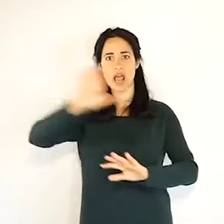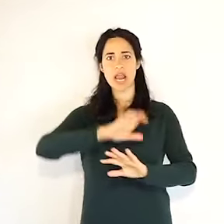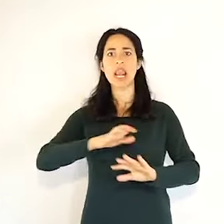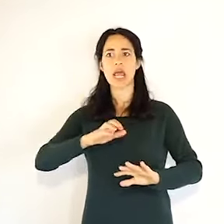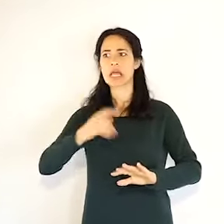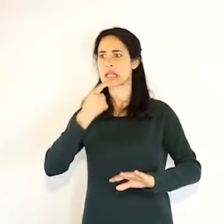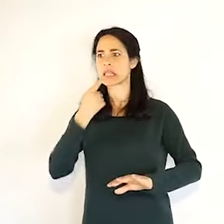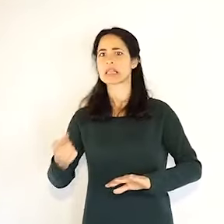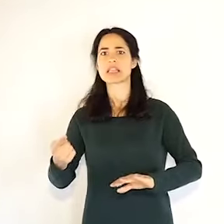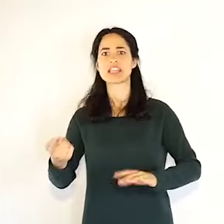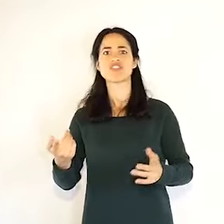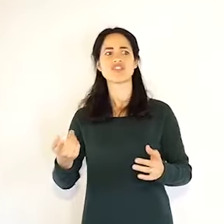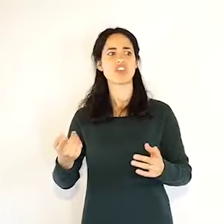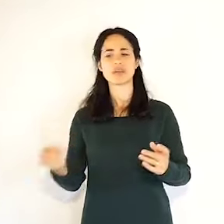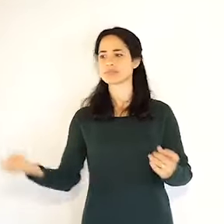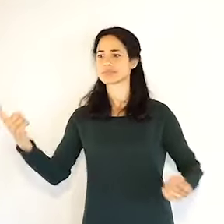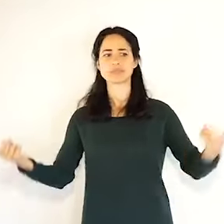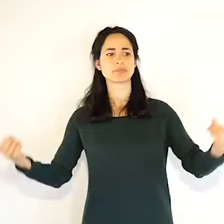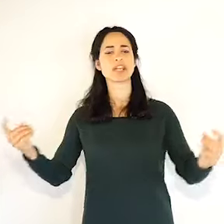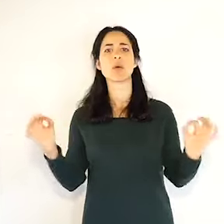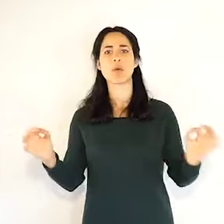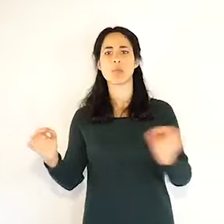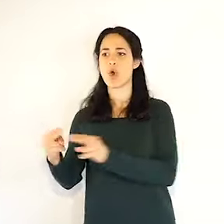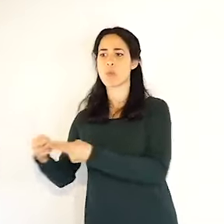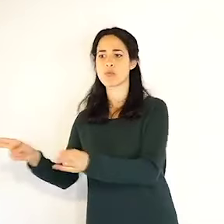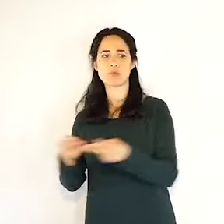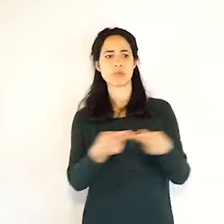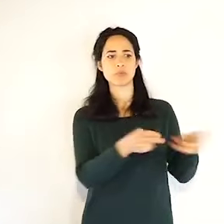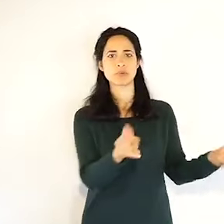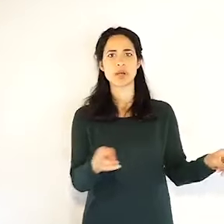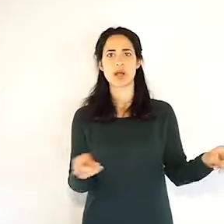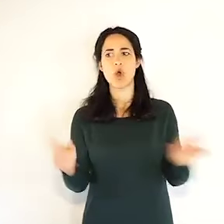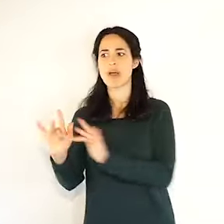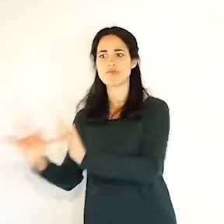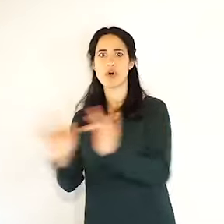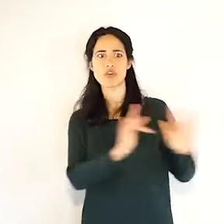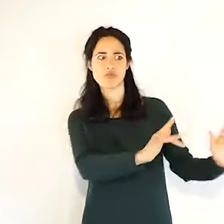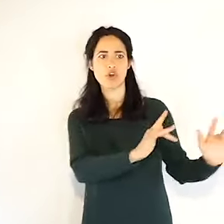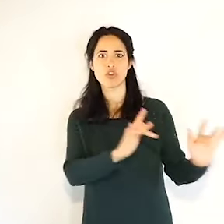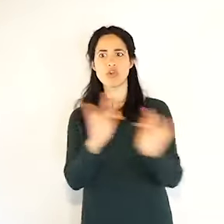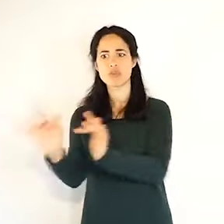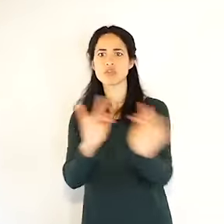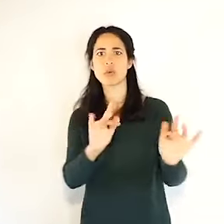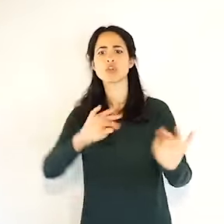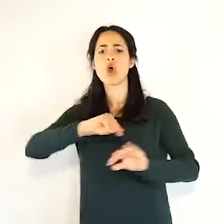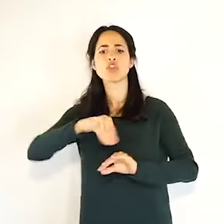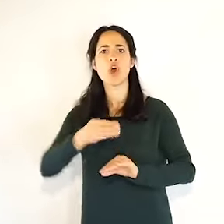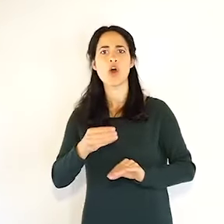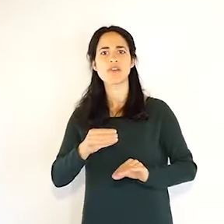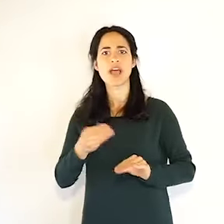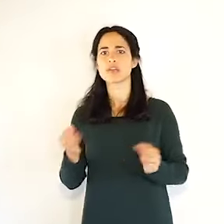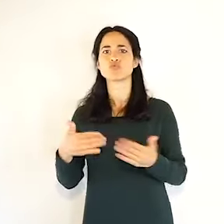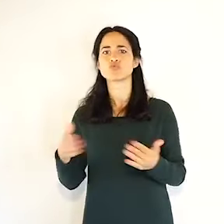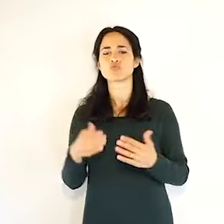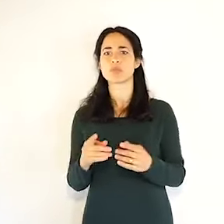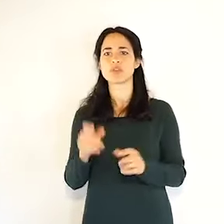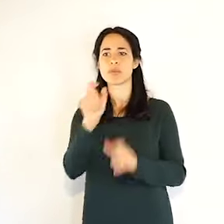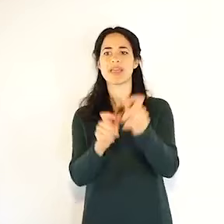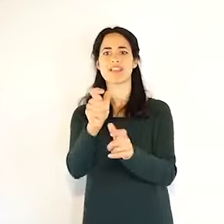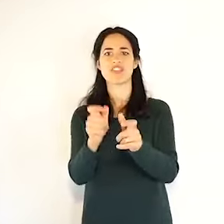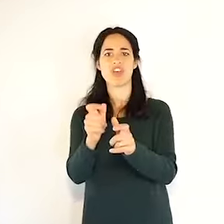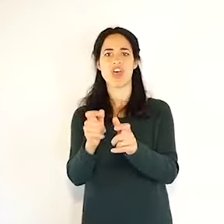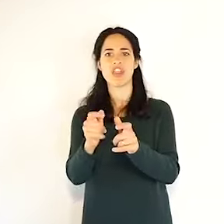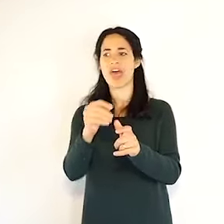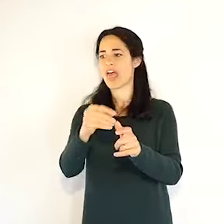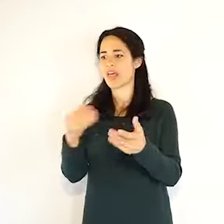anche nazionale perché non ci auguriamo di no, ma dovesse succedere questi posti letto saranno anche a disposizione